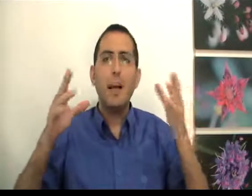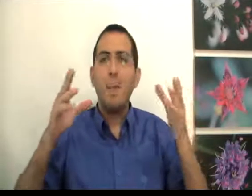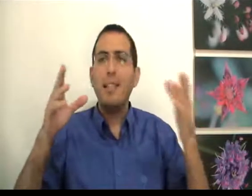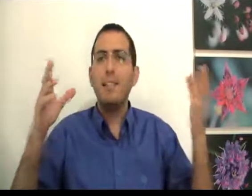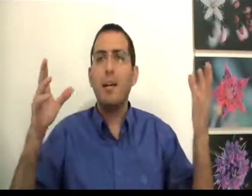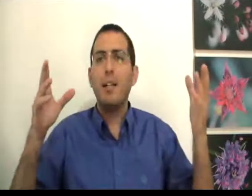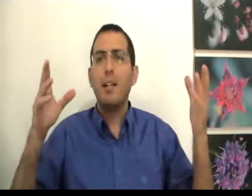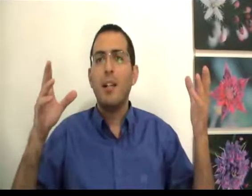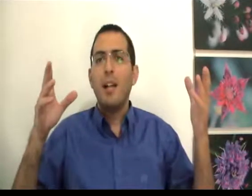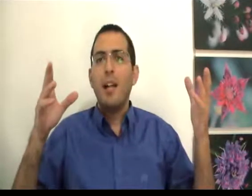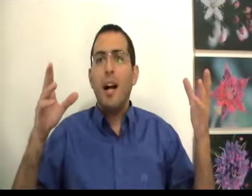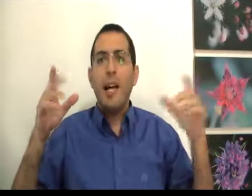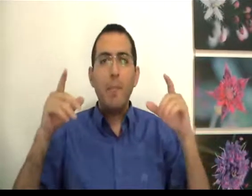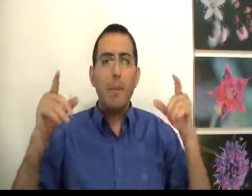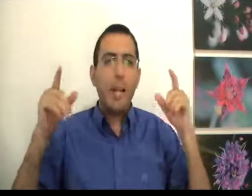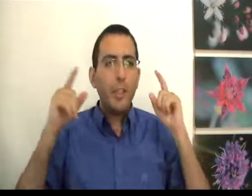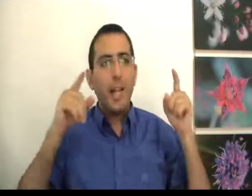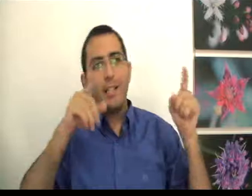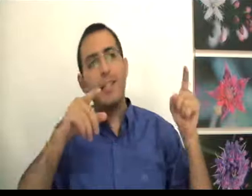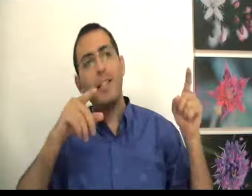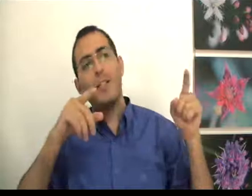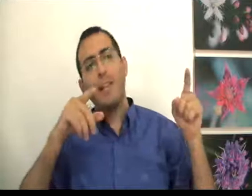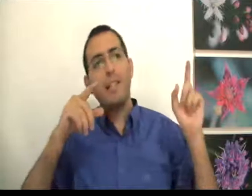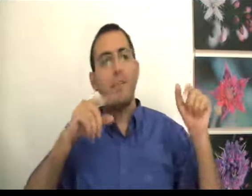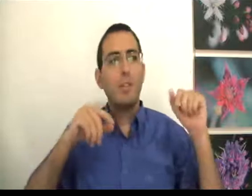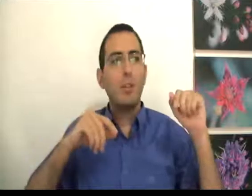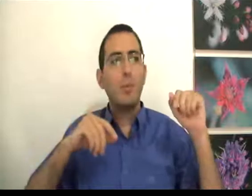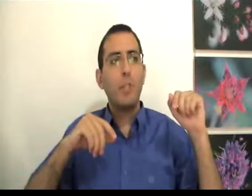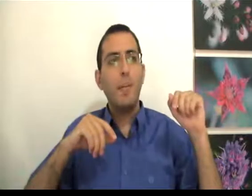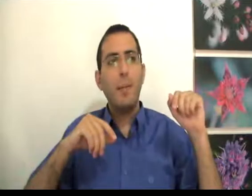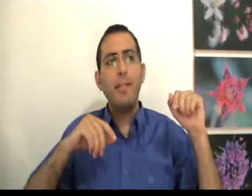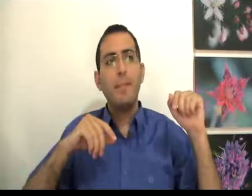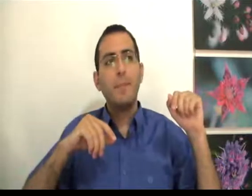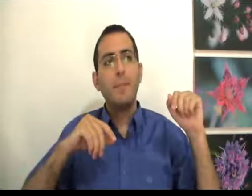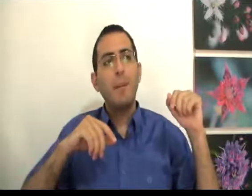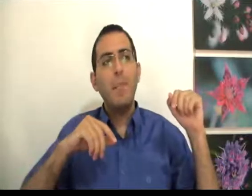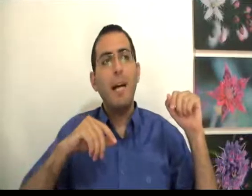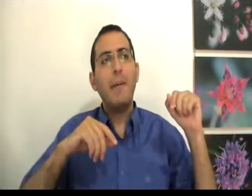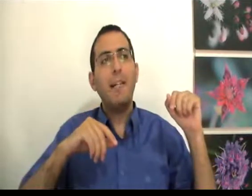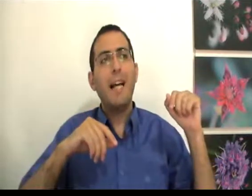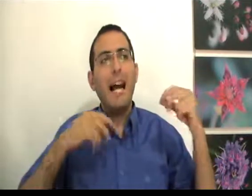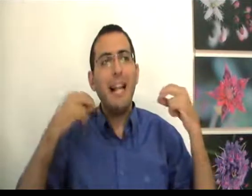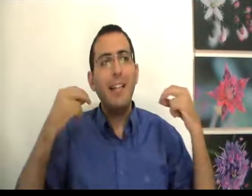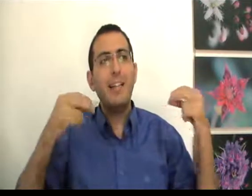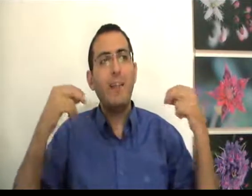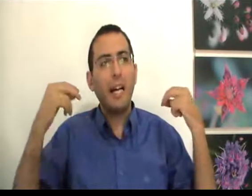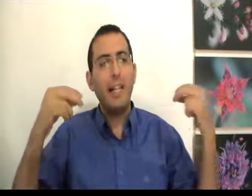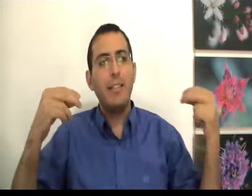Amen? מה הסיבה? האם כאשר אני אשיגת את הדבר הזה האם אני עושה את היא מאושר באמת? מה האמת? אל תפחד